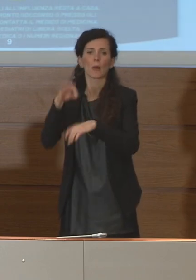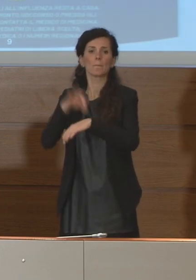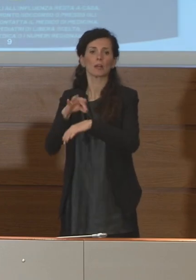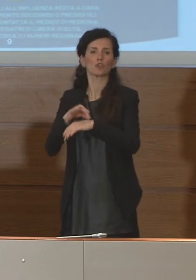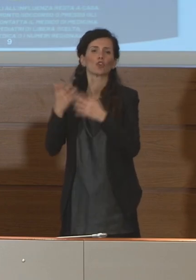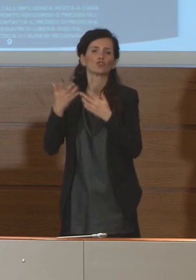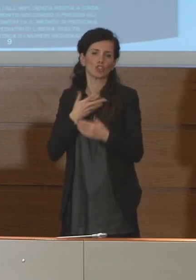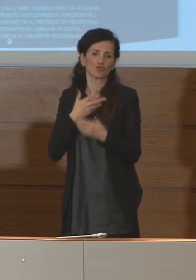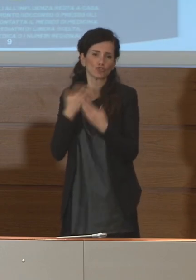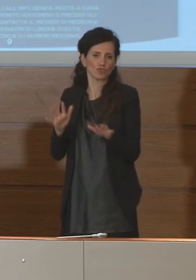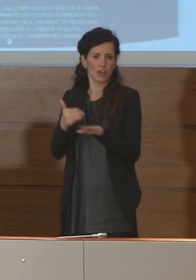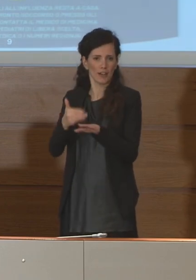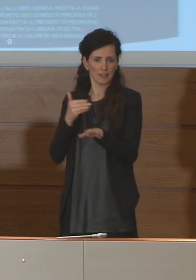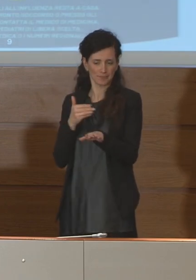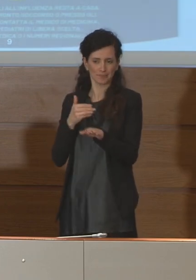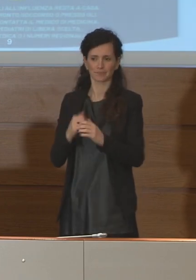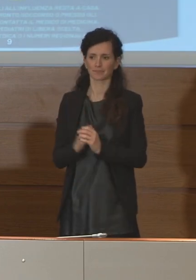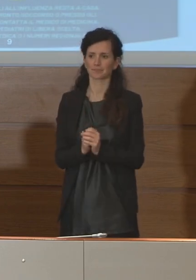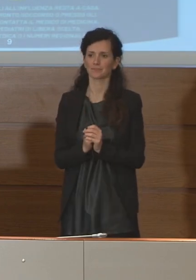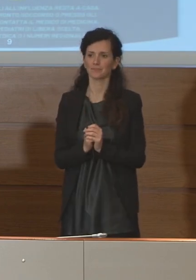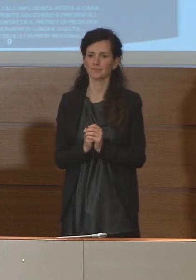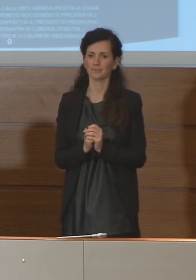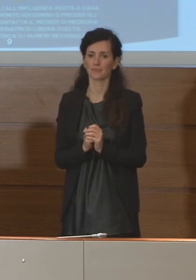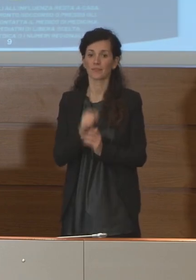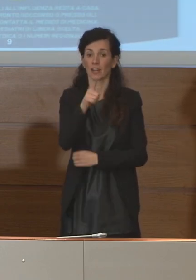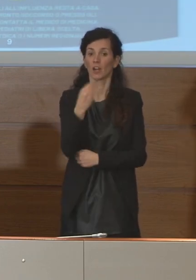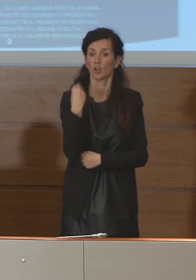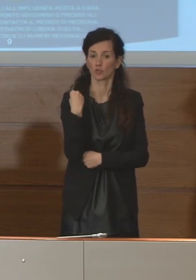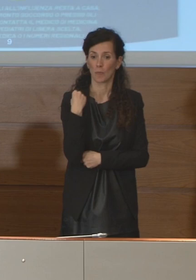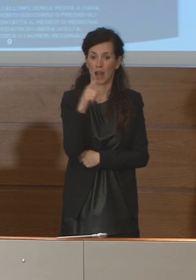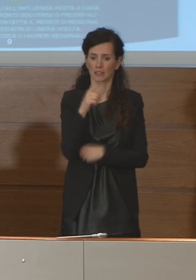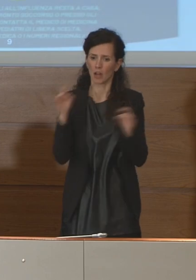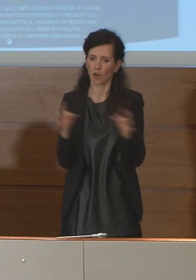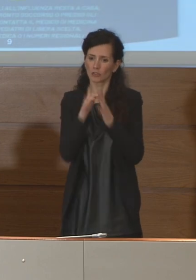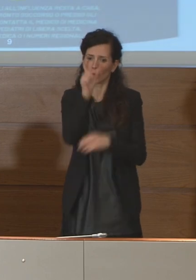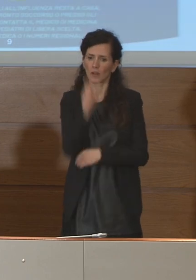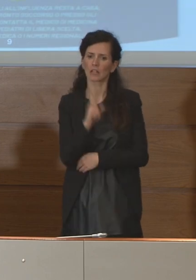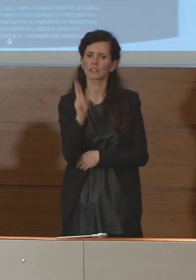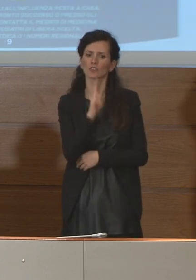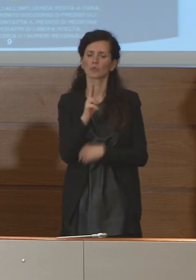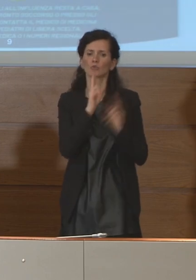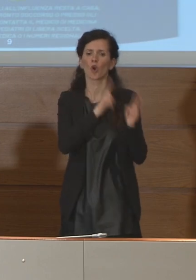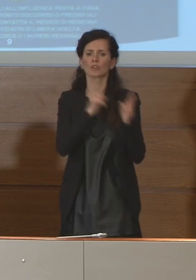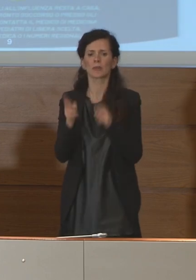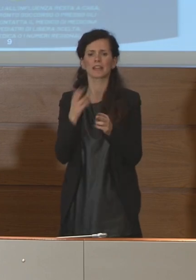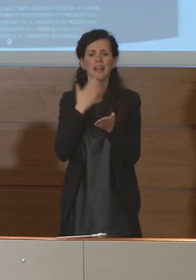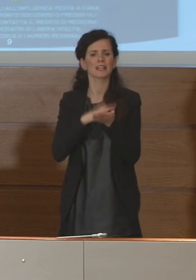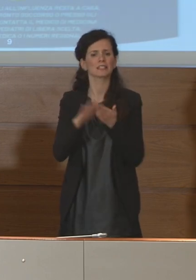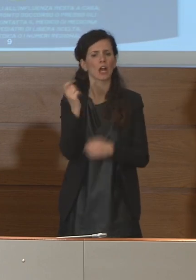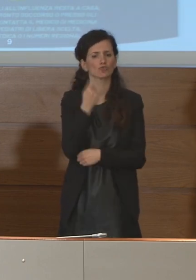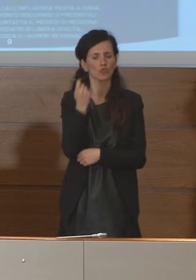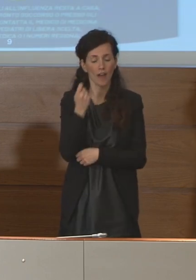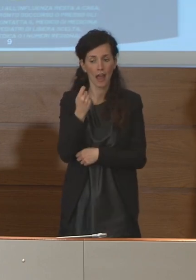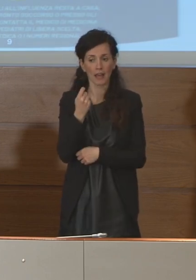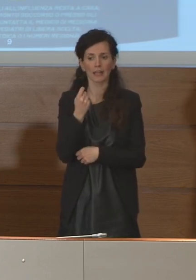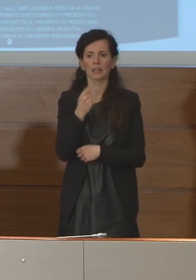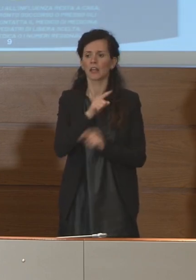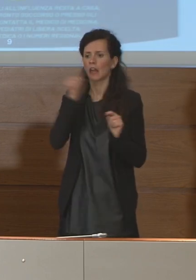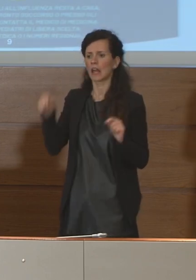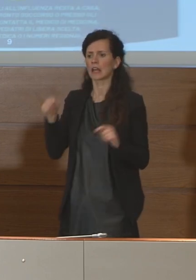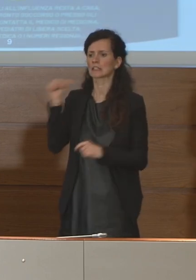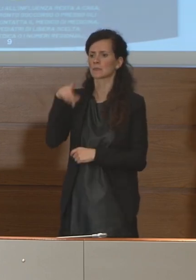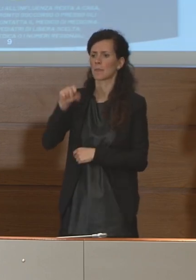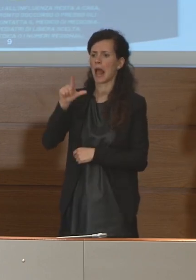L'altra verosimile risposta alla sua domanda, perché non si trovava, un'ipotesi però ripeto senza